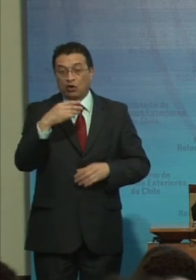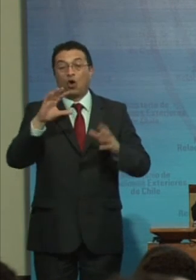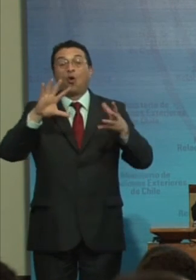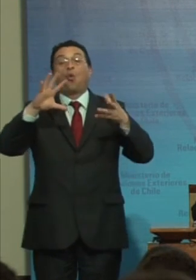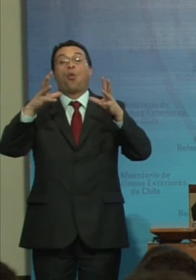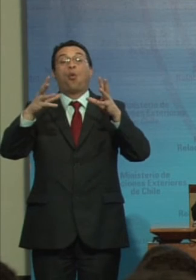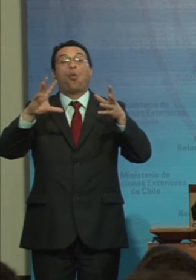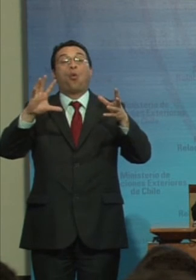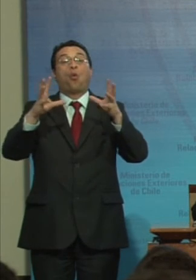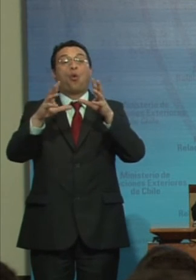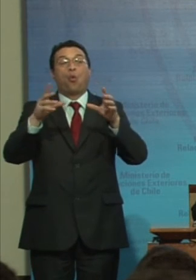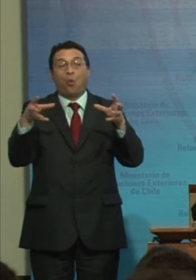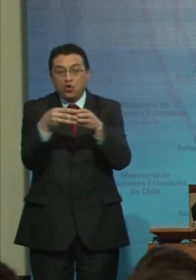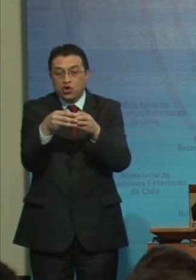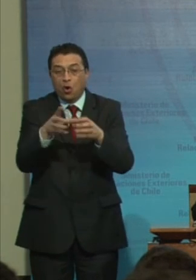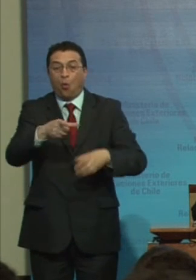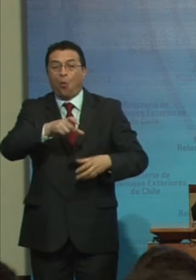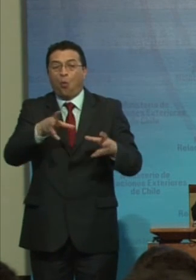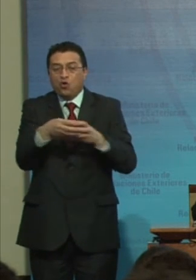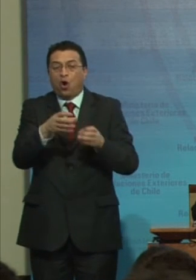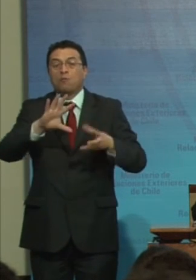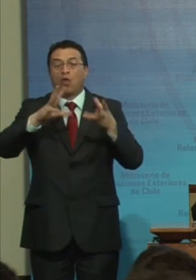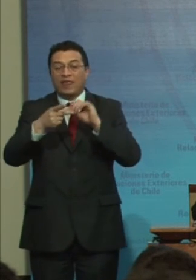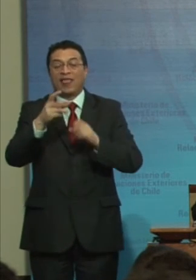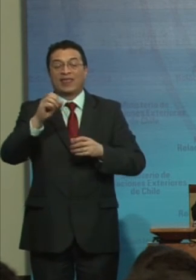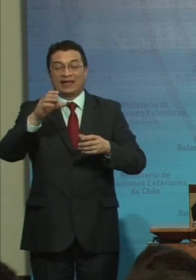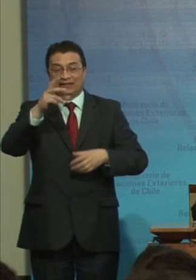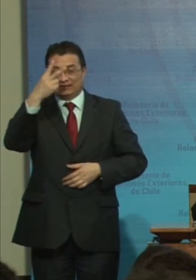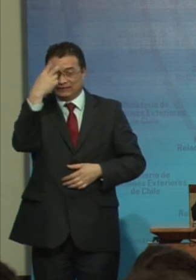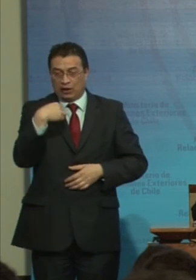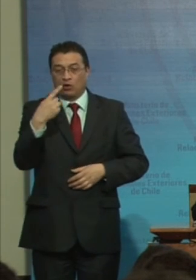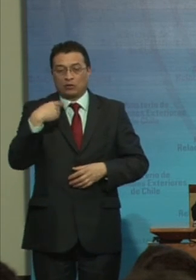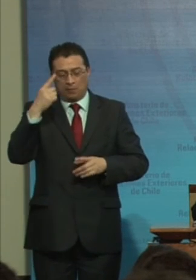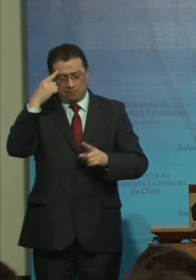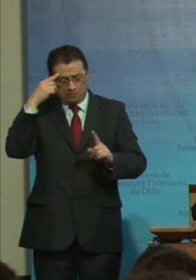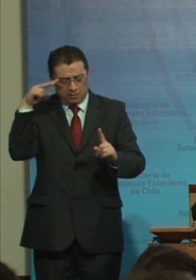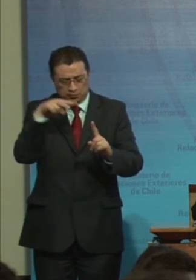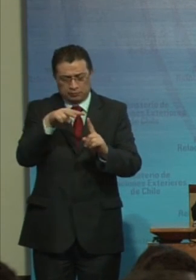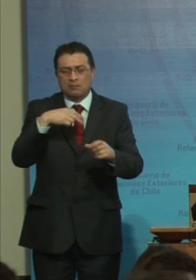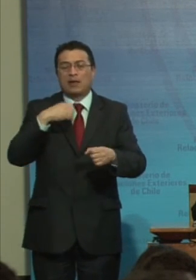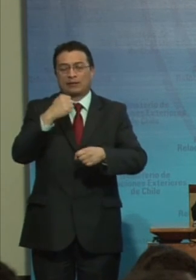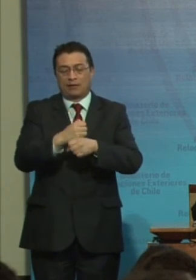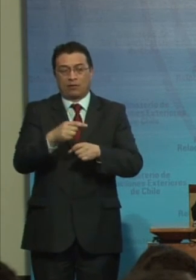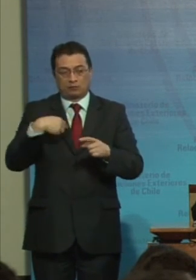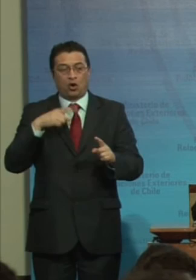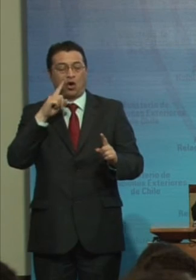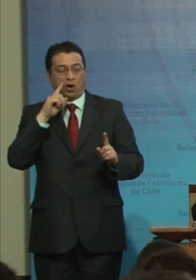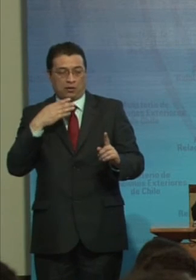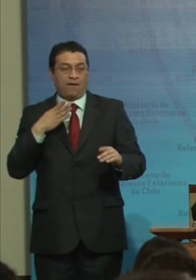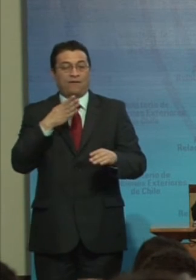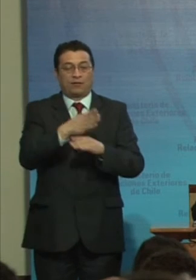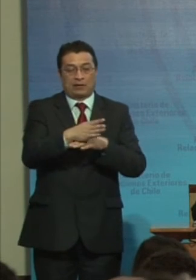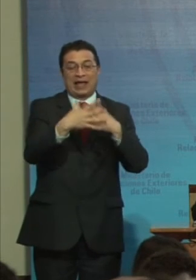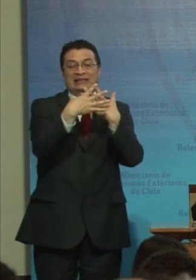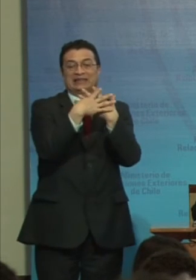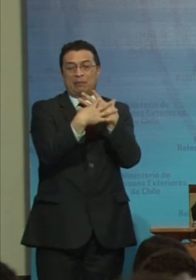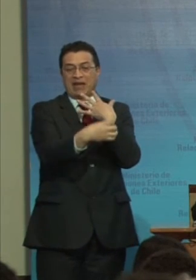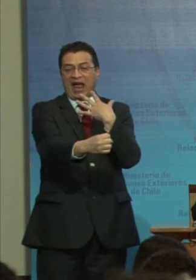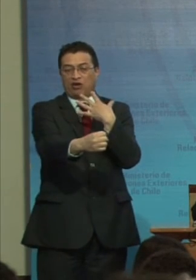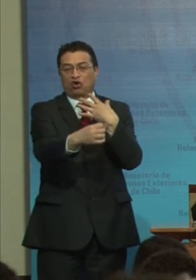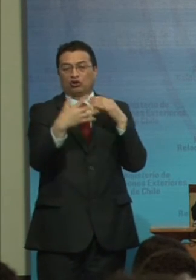De Ciegos Que han estado Enfocados En este trabajo Estuvimos En un seminario